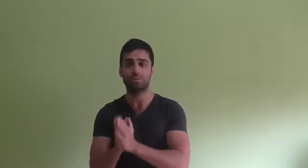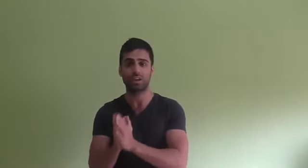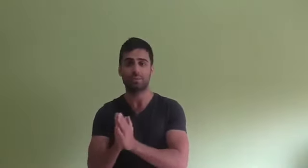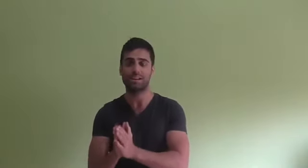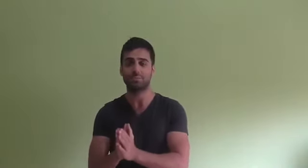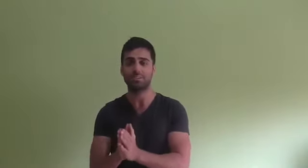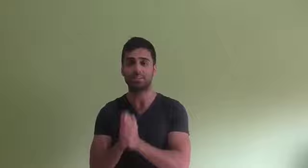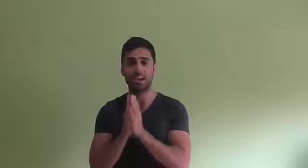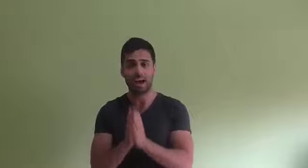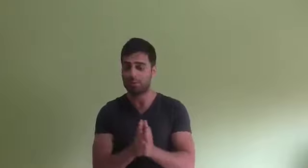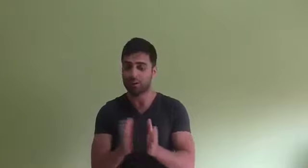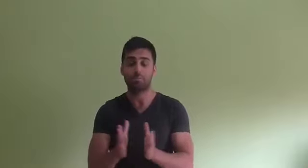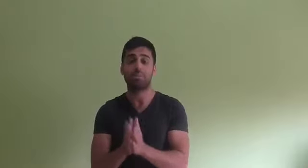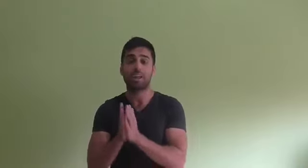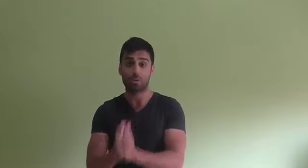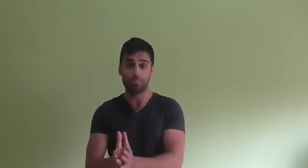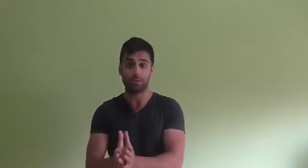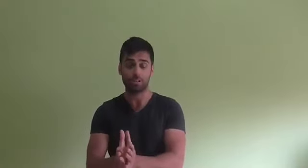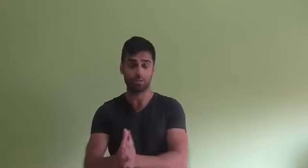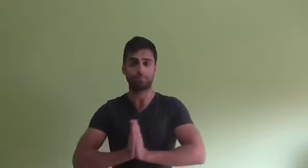renunciar varias veces a lo largo de mi vida y no he podido.